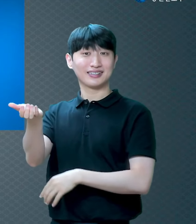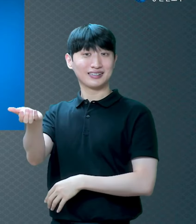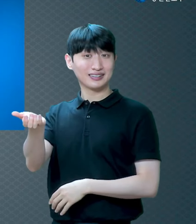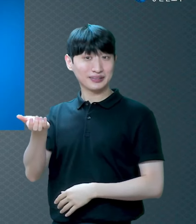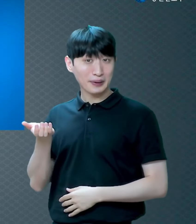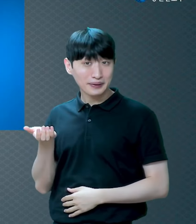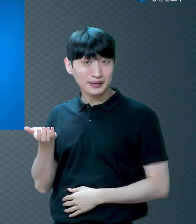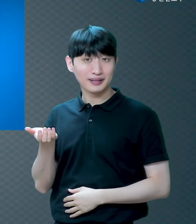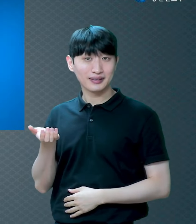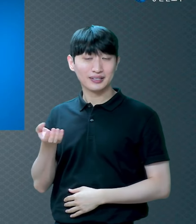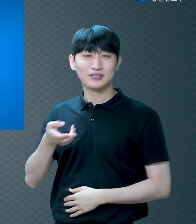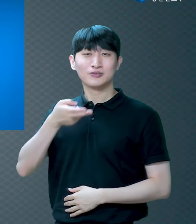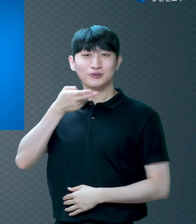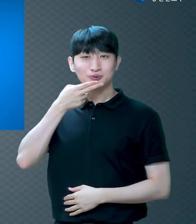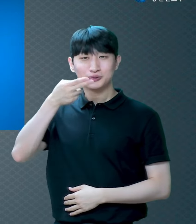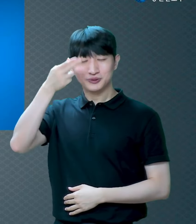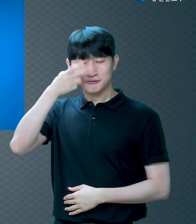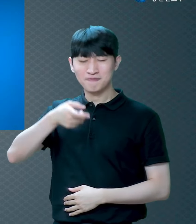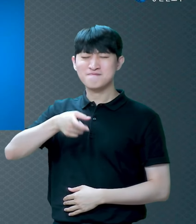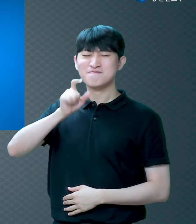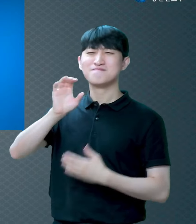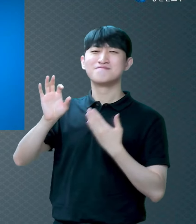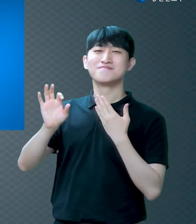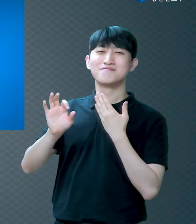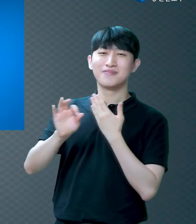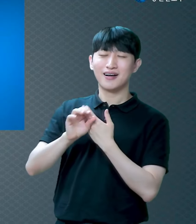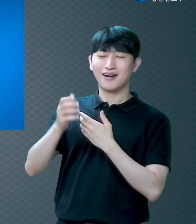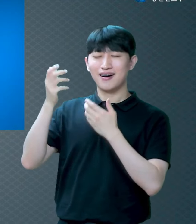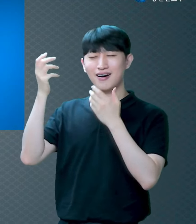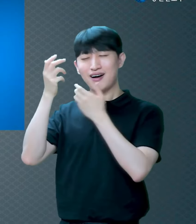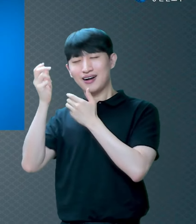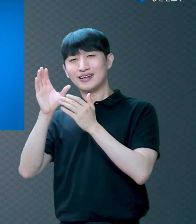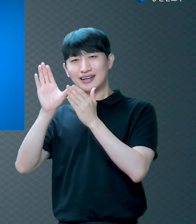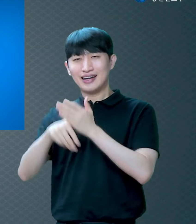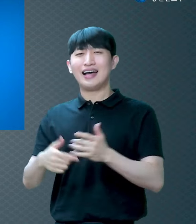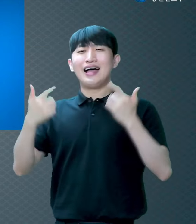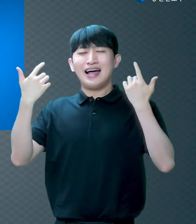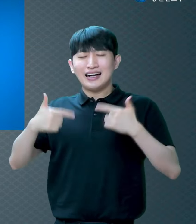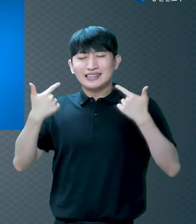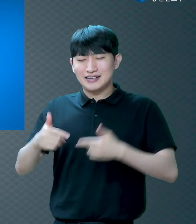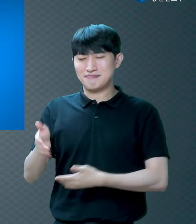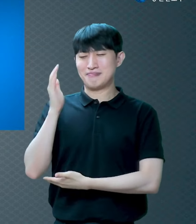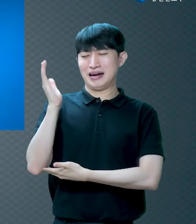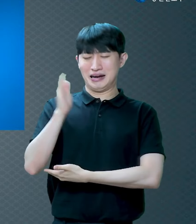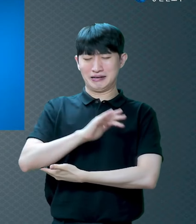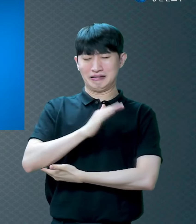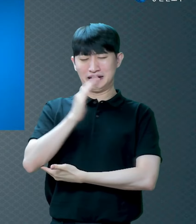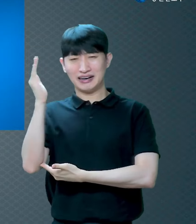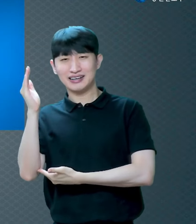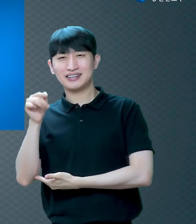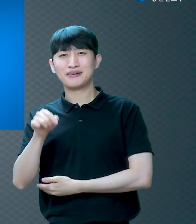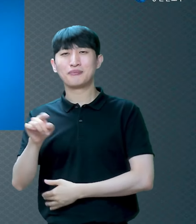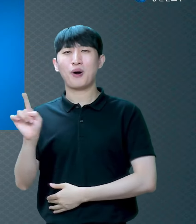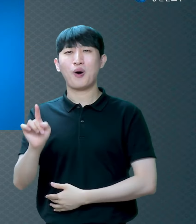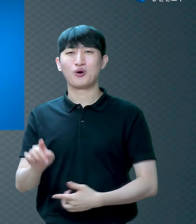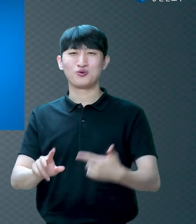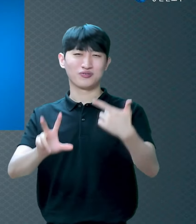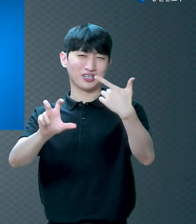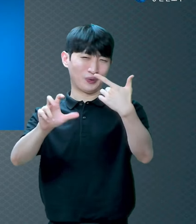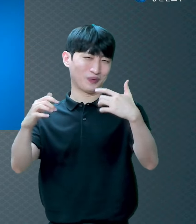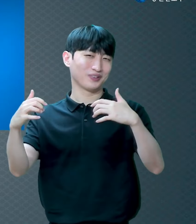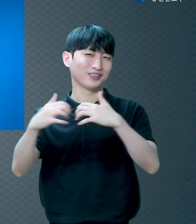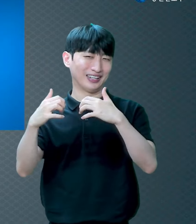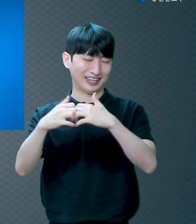술만 드시면 항상 6.25 전쟁 얘기를 저한테 하셨어요 전쟁 얘기를